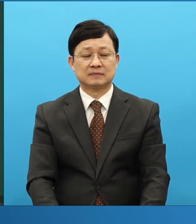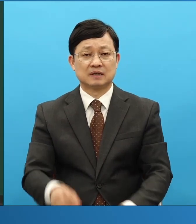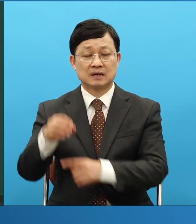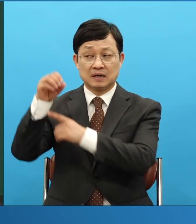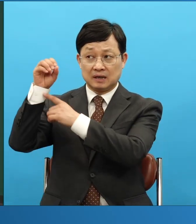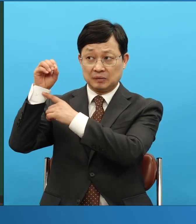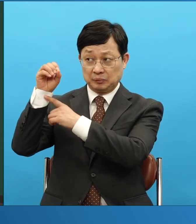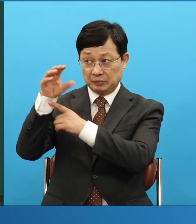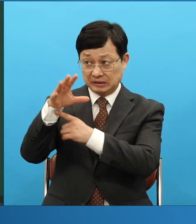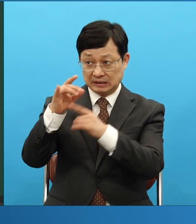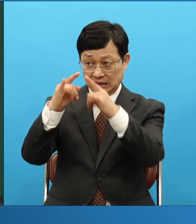됩니다